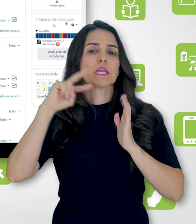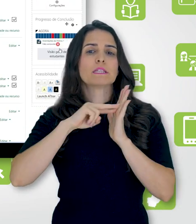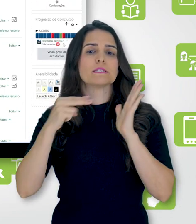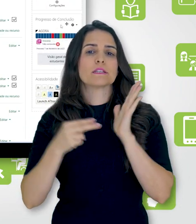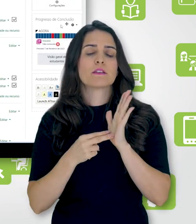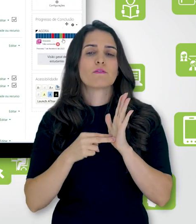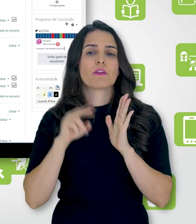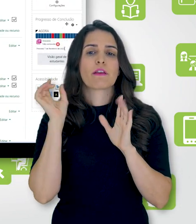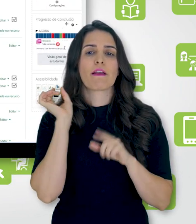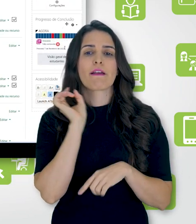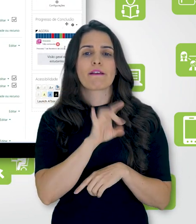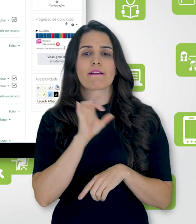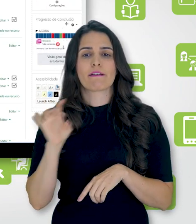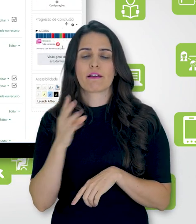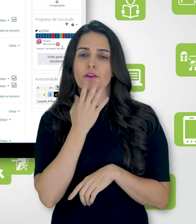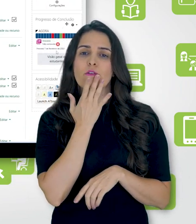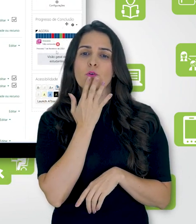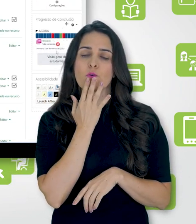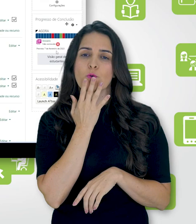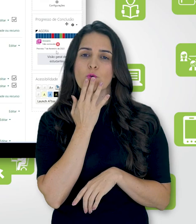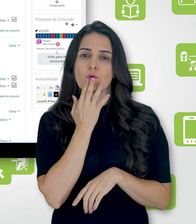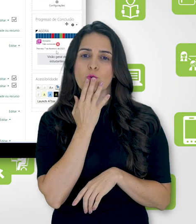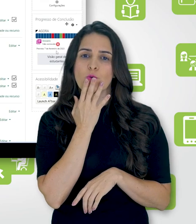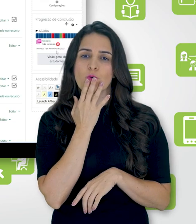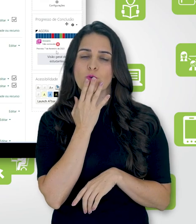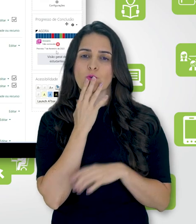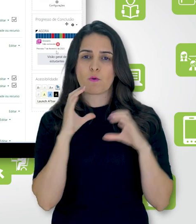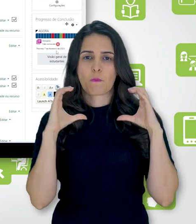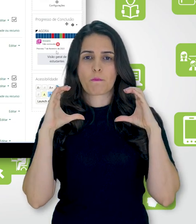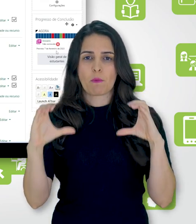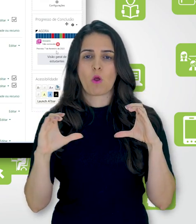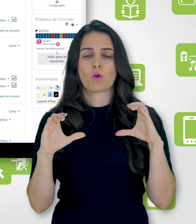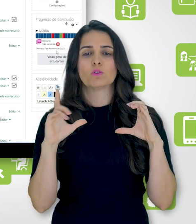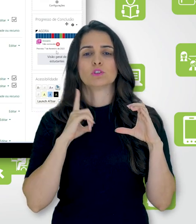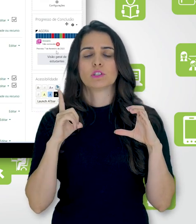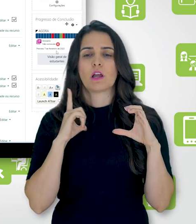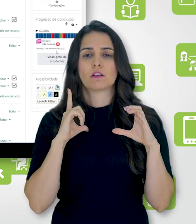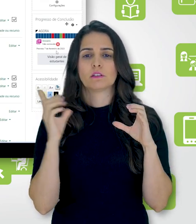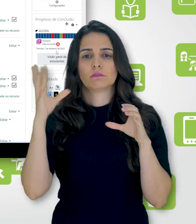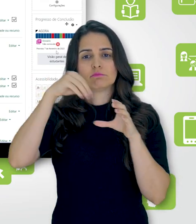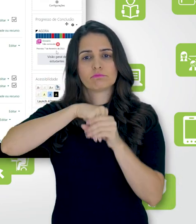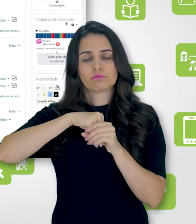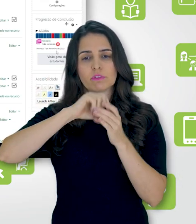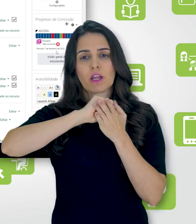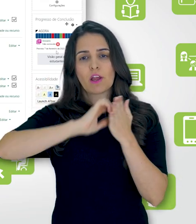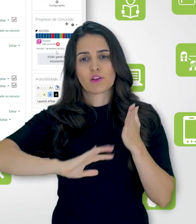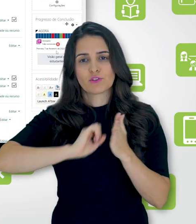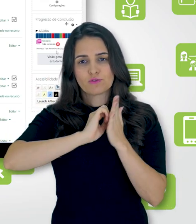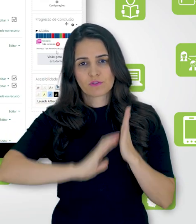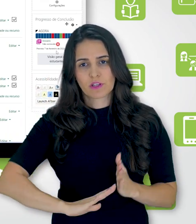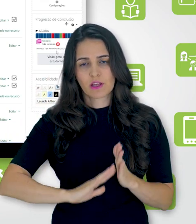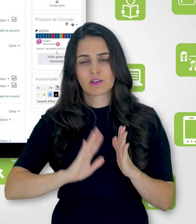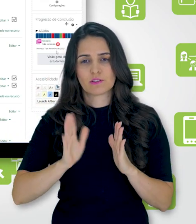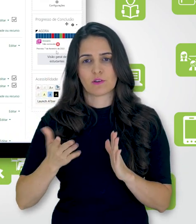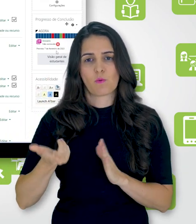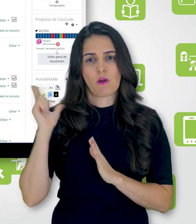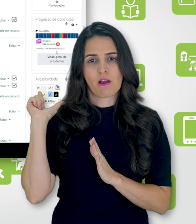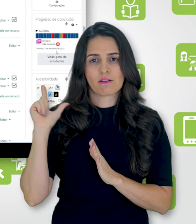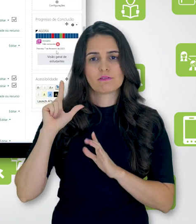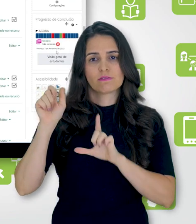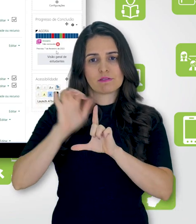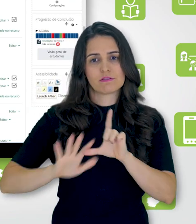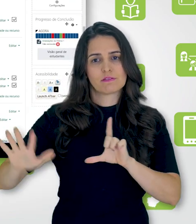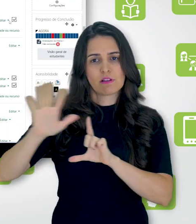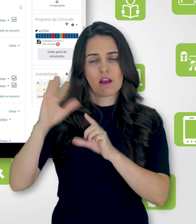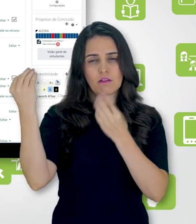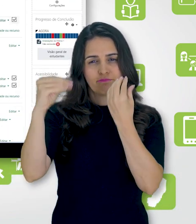Então, agora que o bloco já está aqui e já carregou todos os recursos e atividades que eu configurei previamente na minha